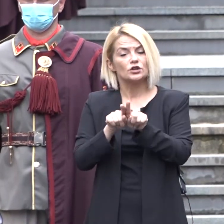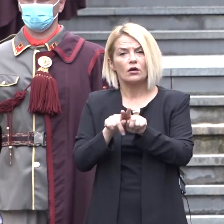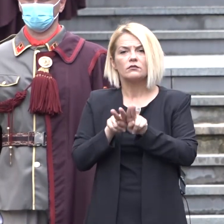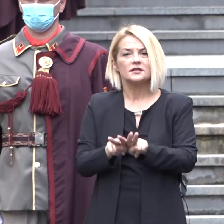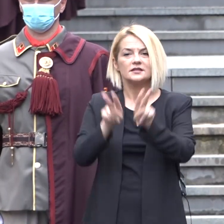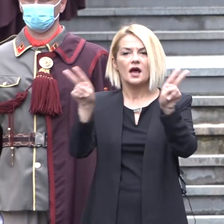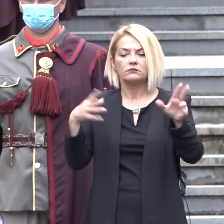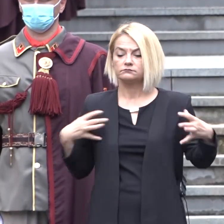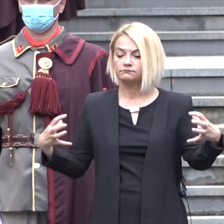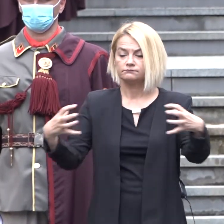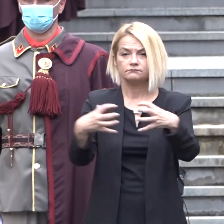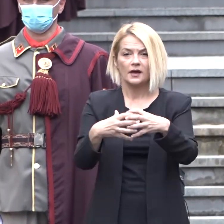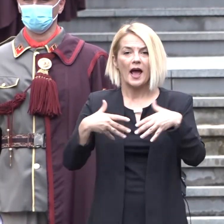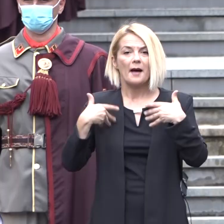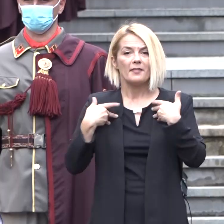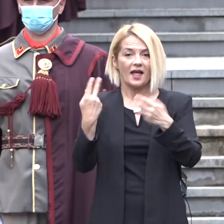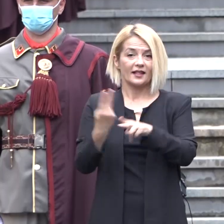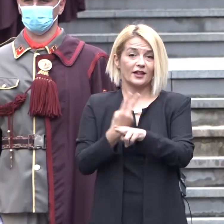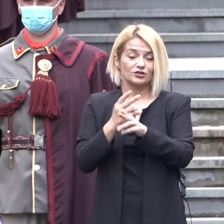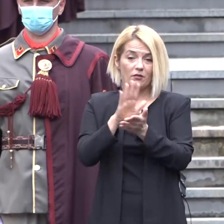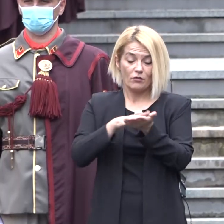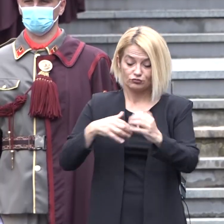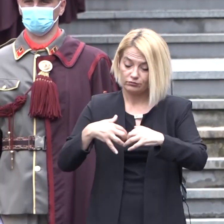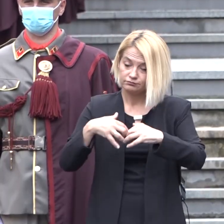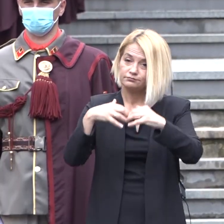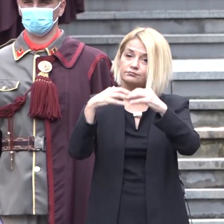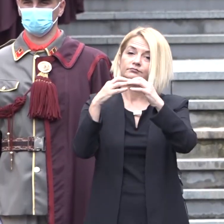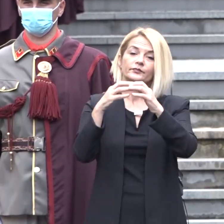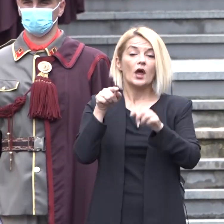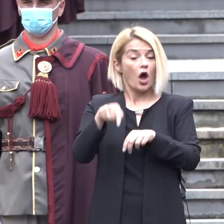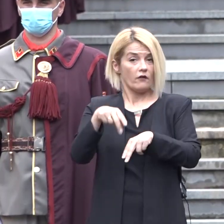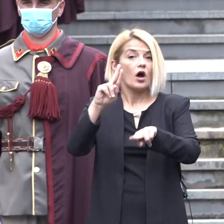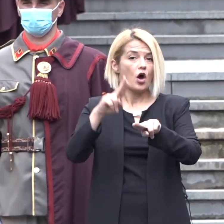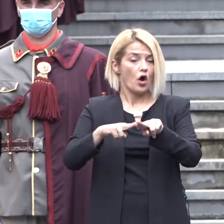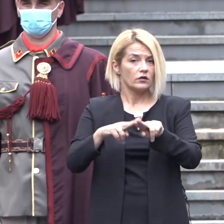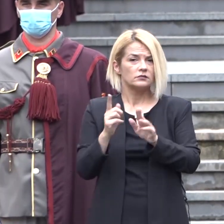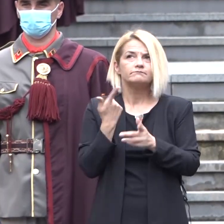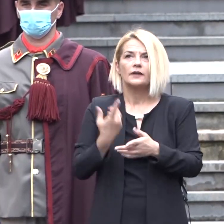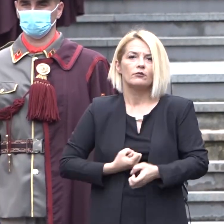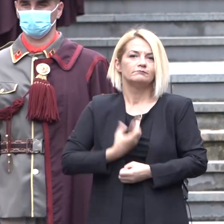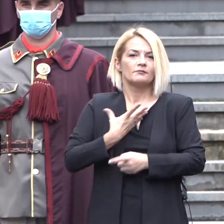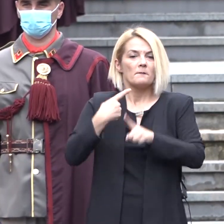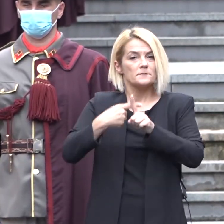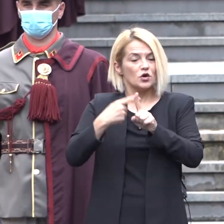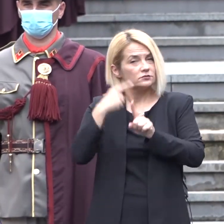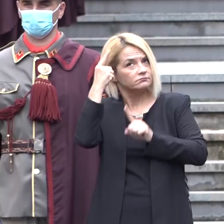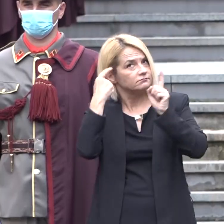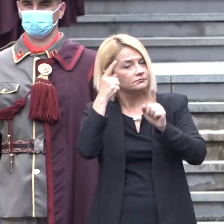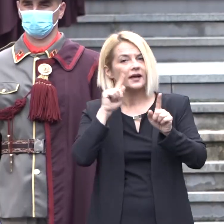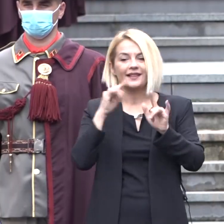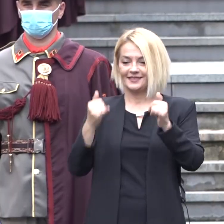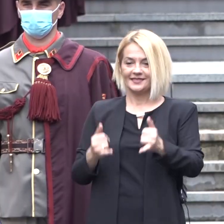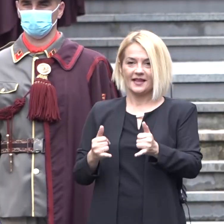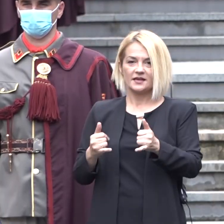демократска консолидација на младата држава. Најголемиот дел од овие одлуки беа носени со ентузиазам и единство за какво